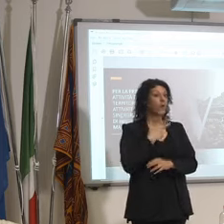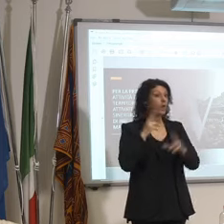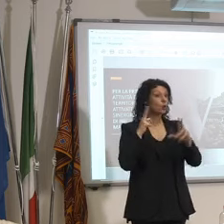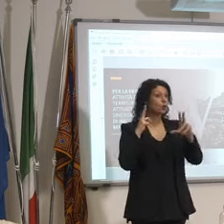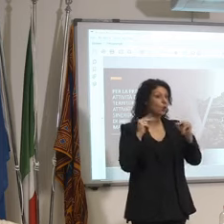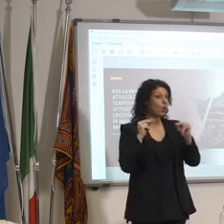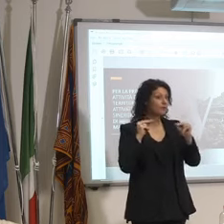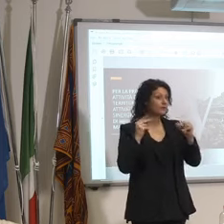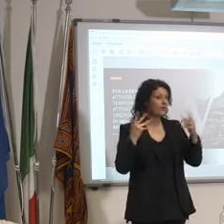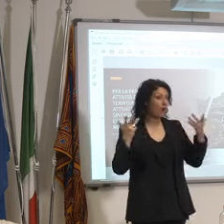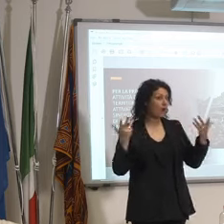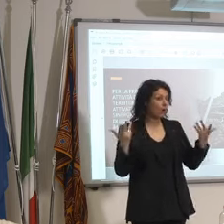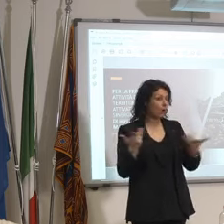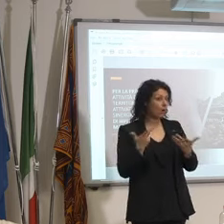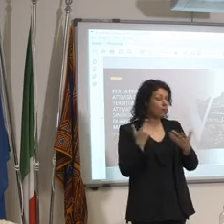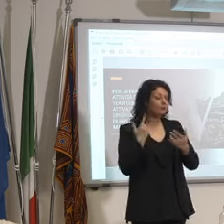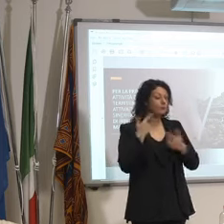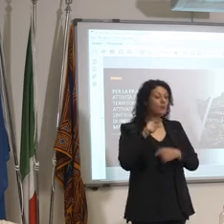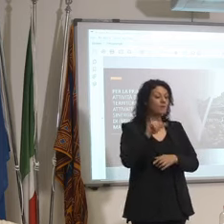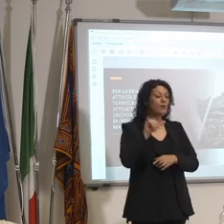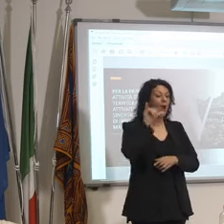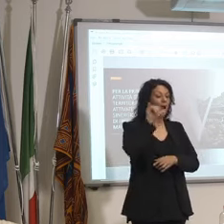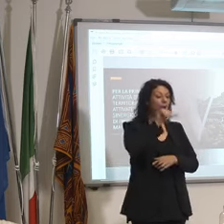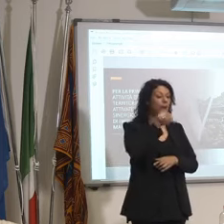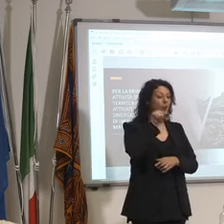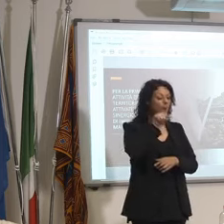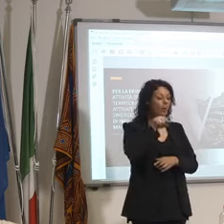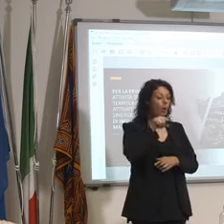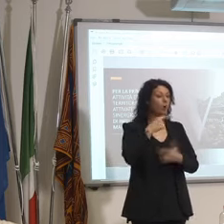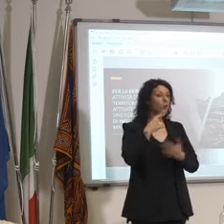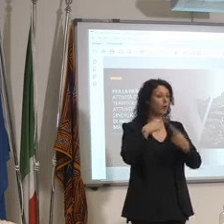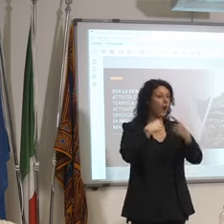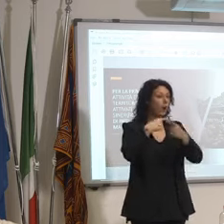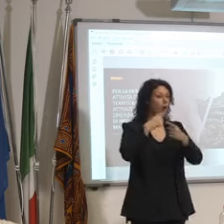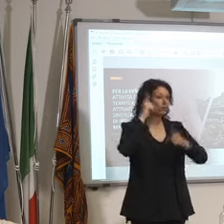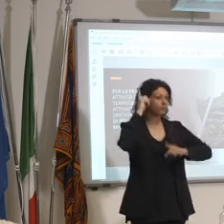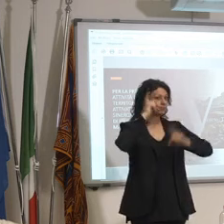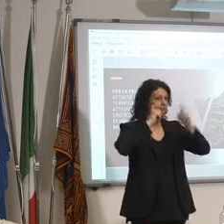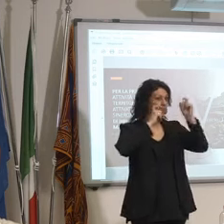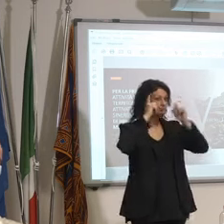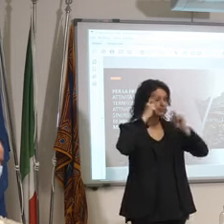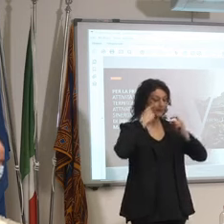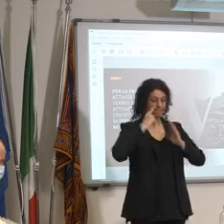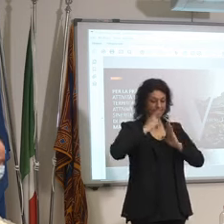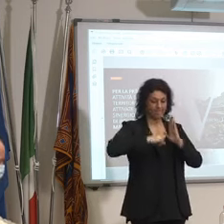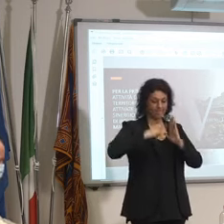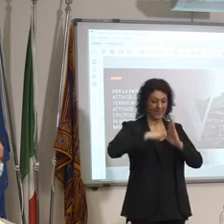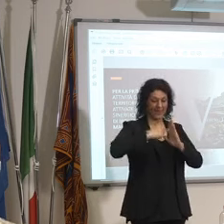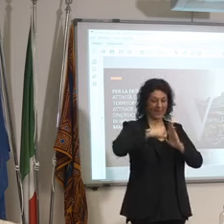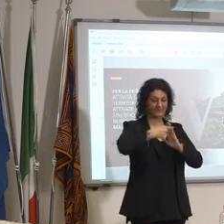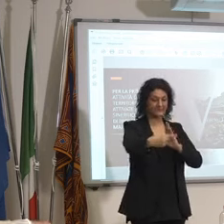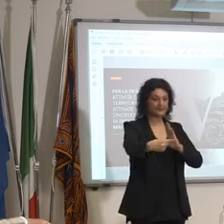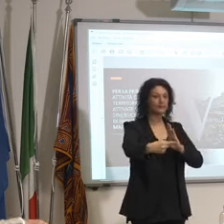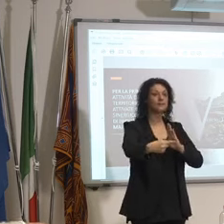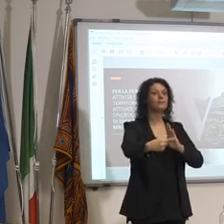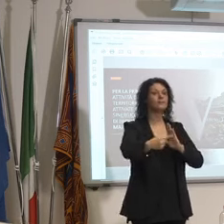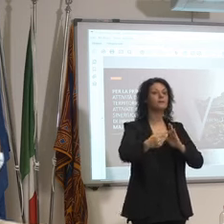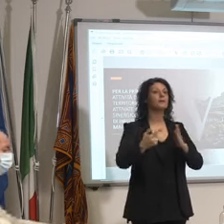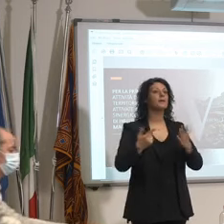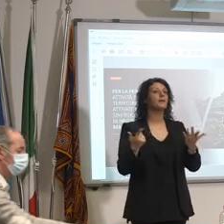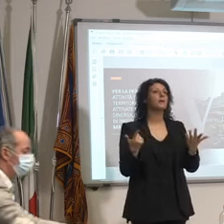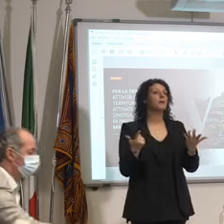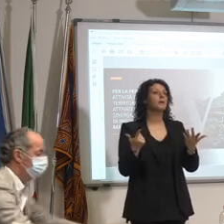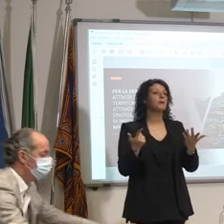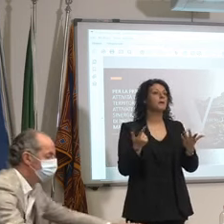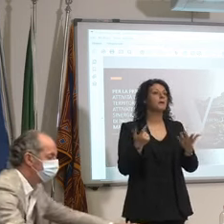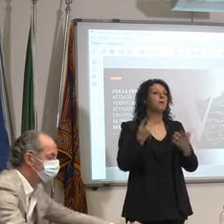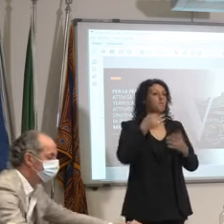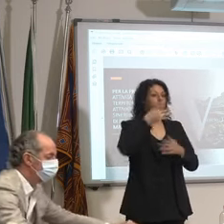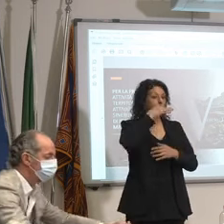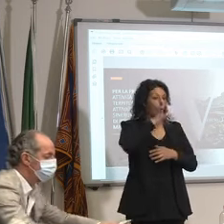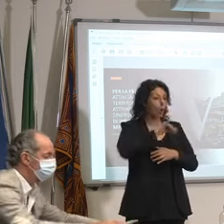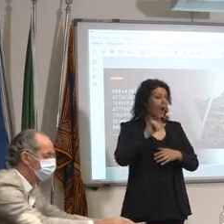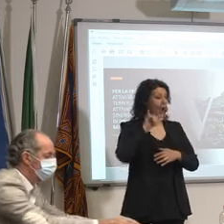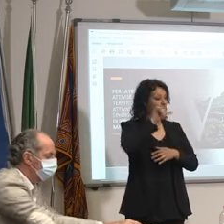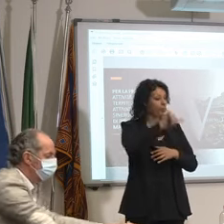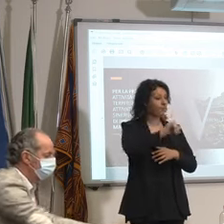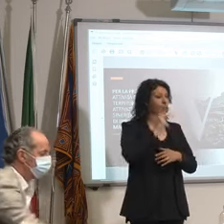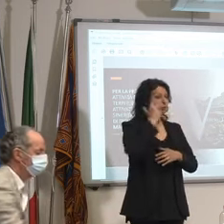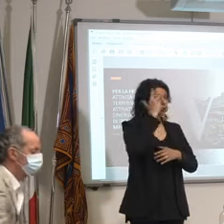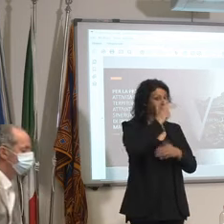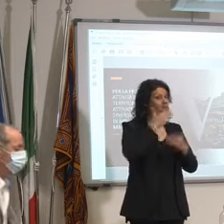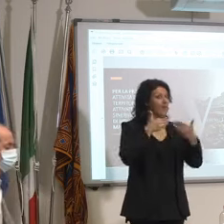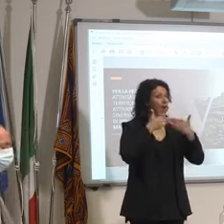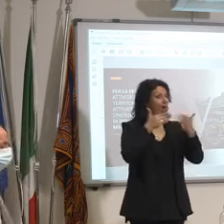preoccupazioni degli aeroportuali per i prossimi mesi da più i prossimi mesi potrebbe rieprire prima laddove